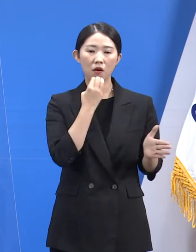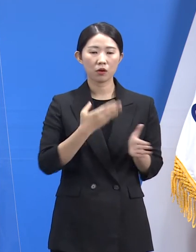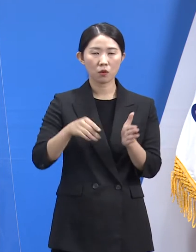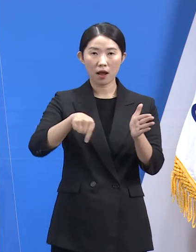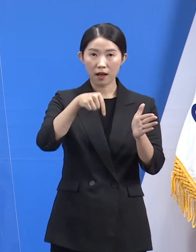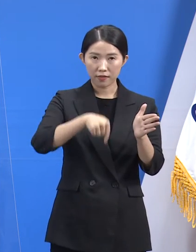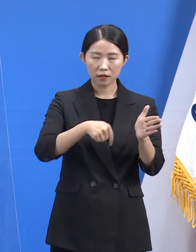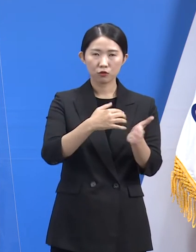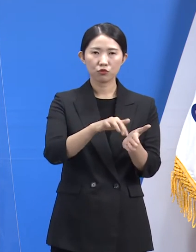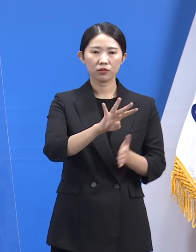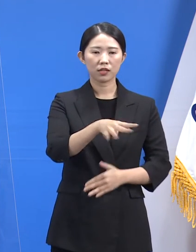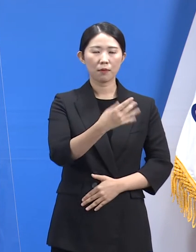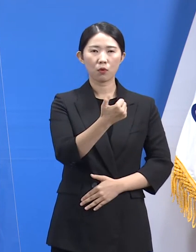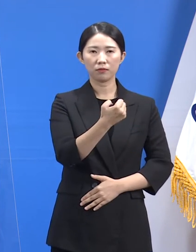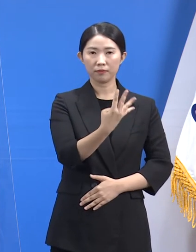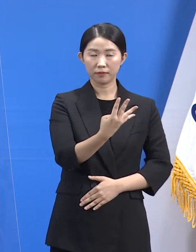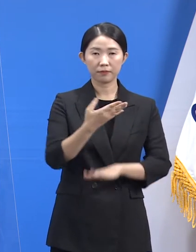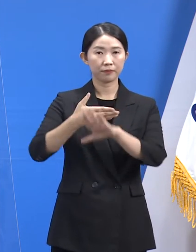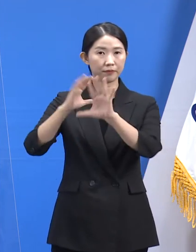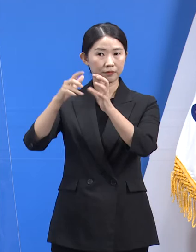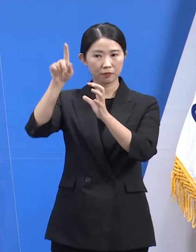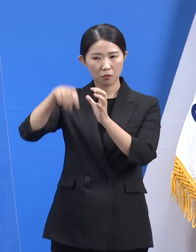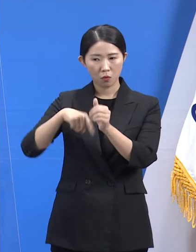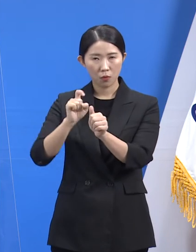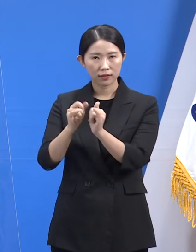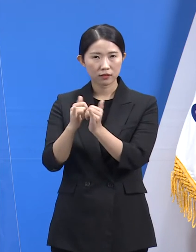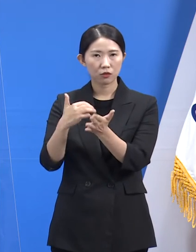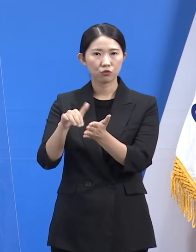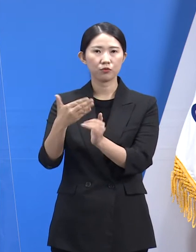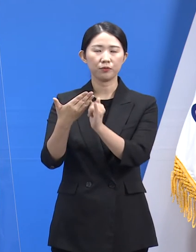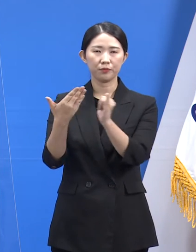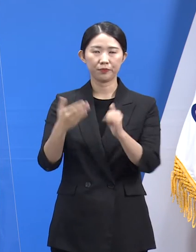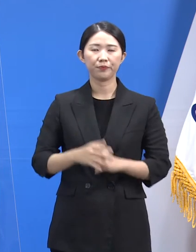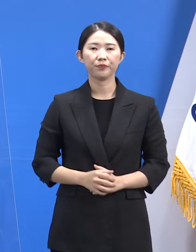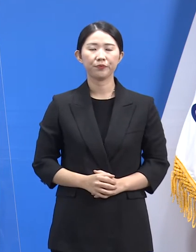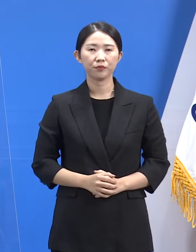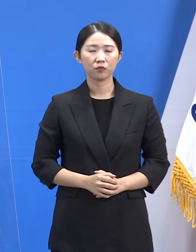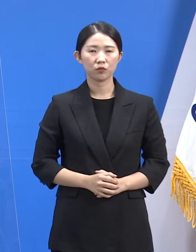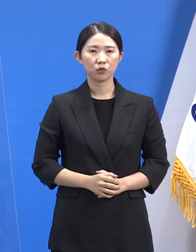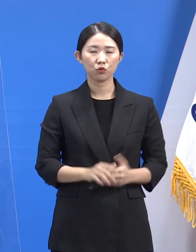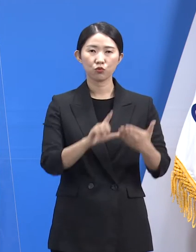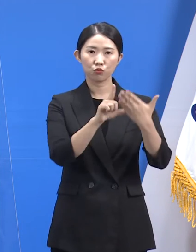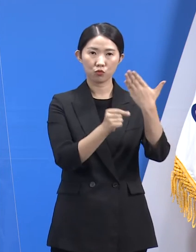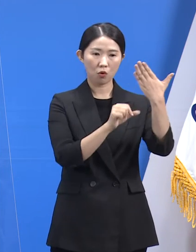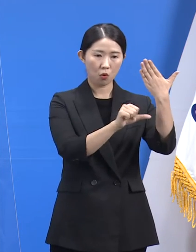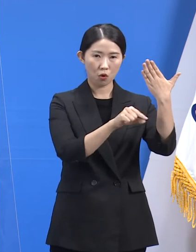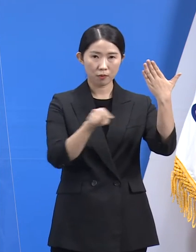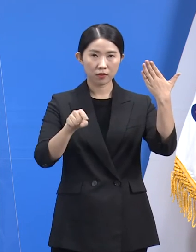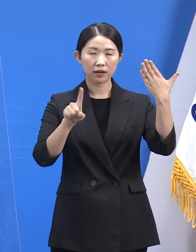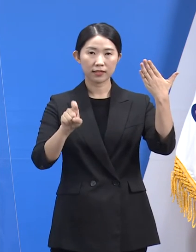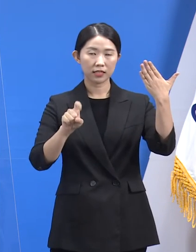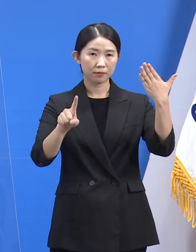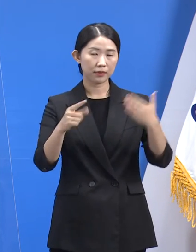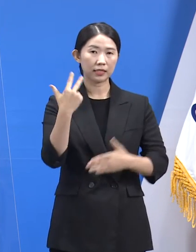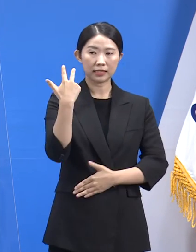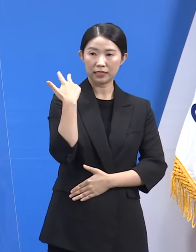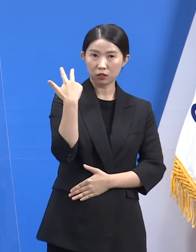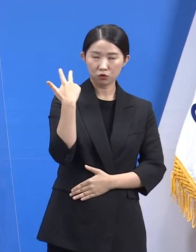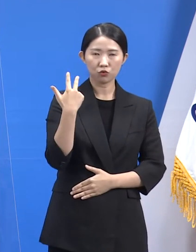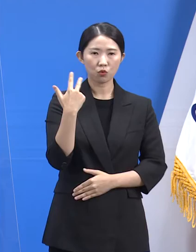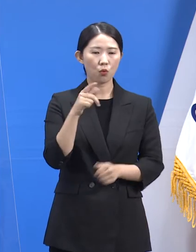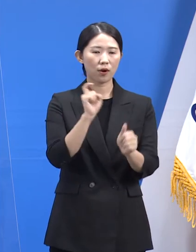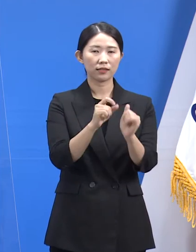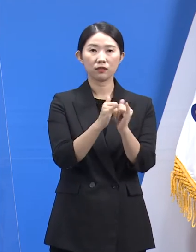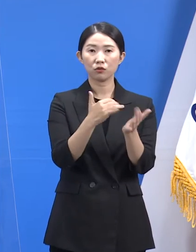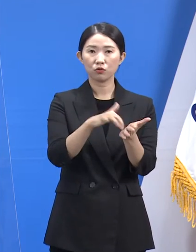454명이며 해외 유입이 9명입니다. 9월 5일부터 9월 11일까지 한 주간 발생한 도내 확진자 수는